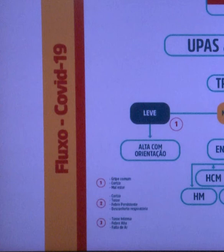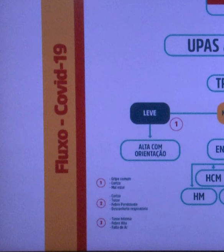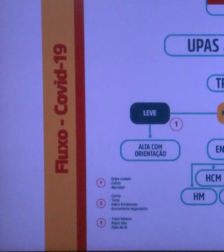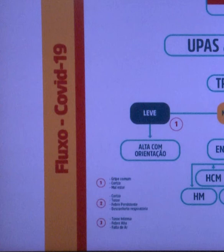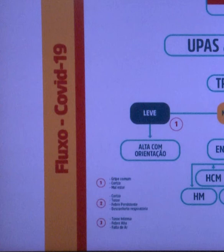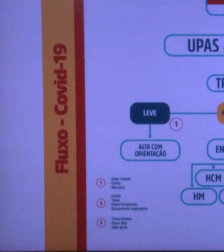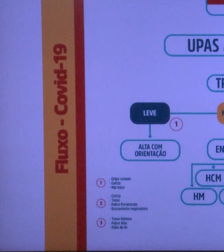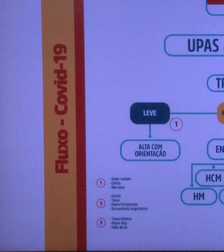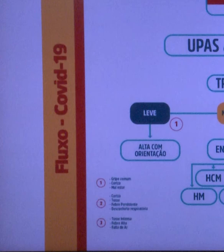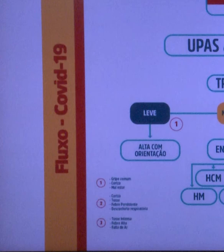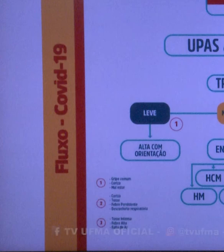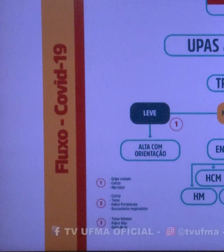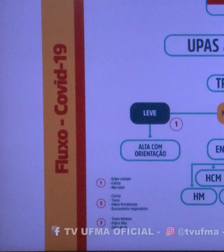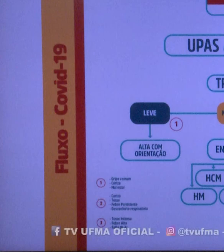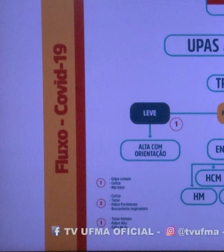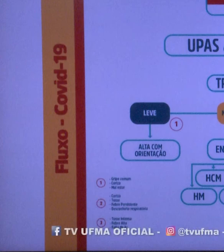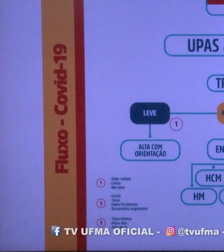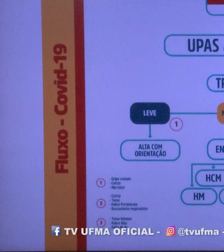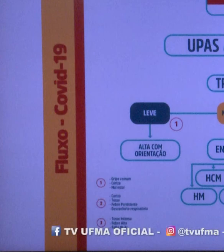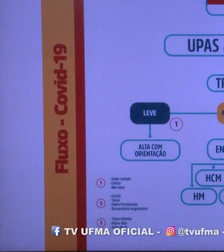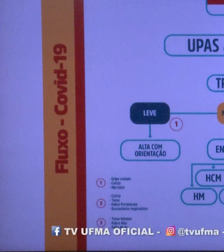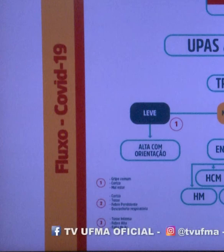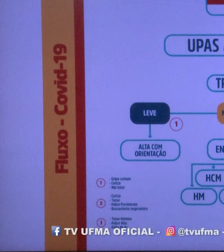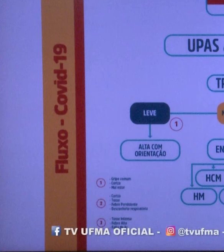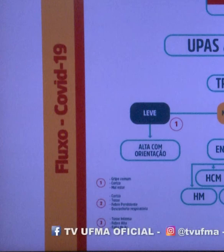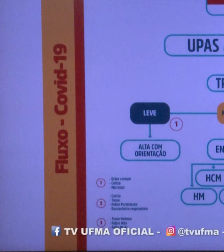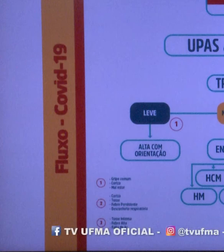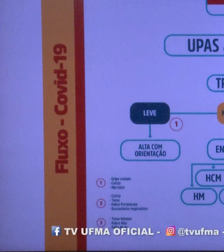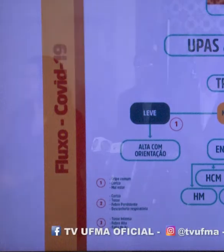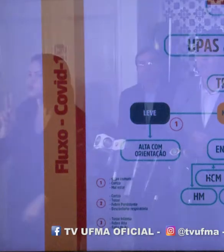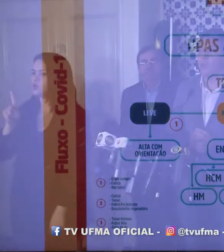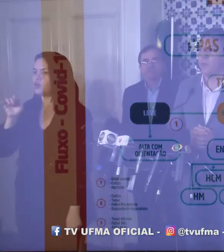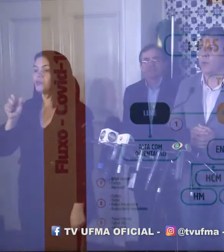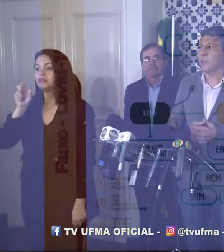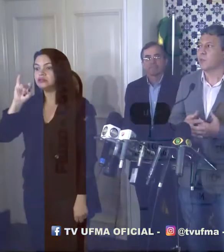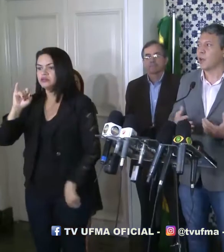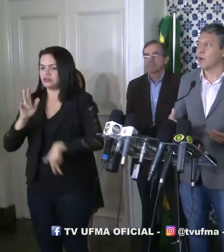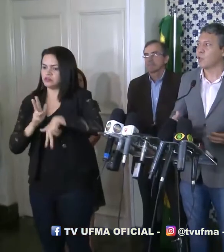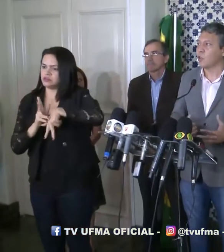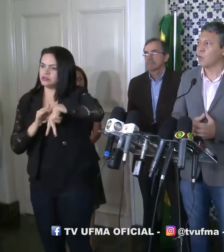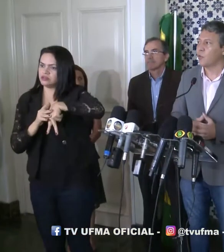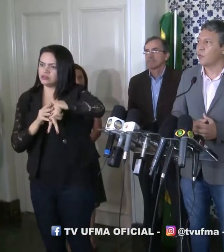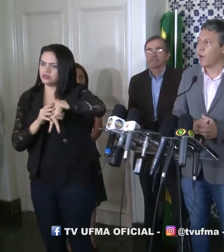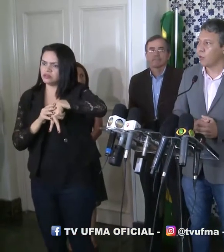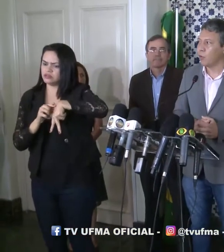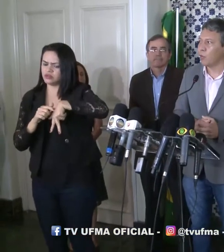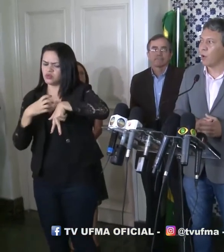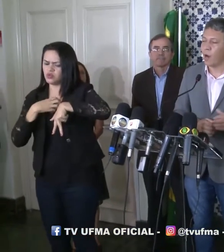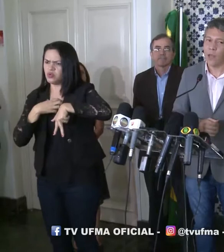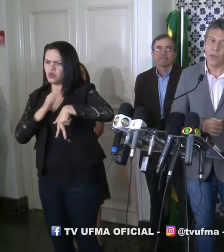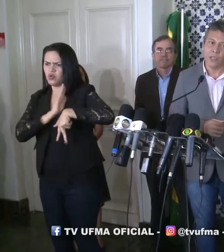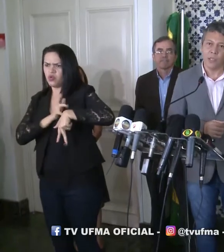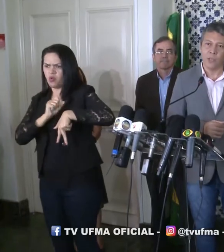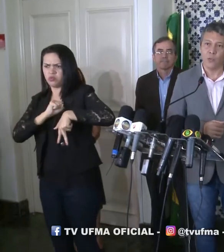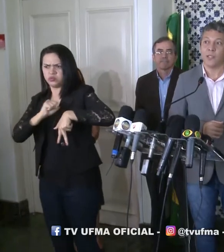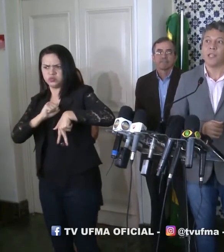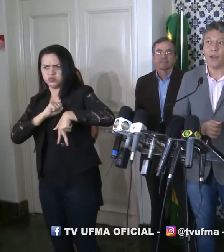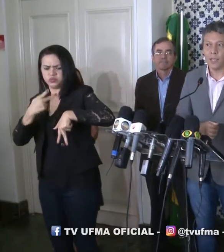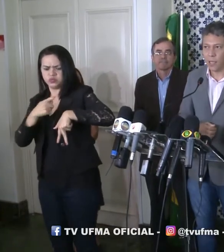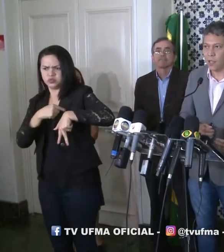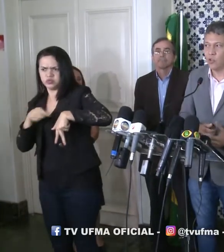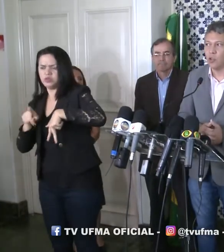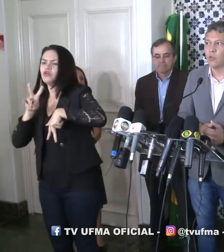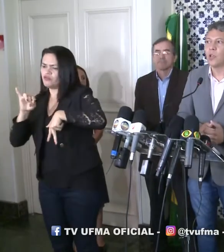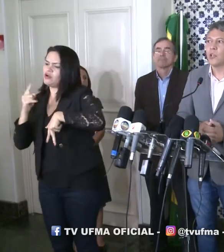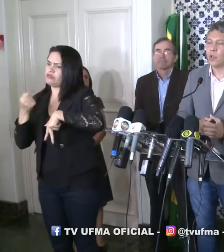continuar prestando atendimento de urgência e emergência em todas as UPAs, então, se um paciente, por exemplo, chegar com sintomas de infarto agudo do miocárdio nessas três UPAs,